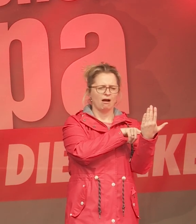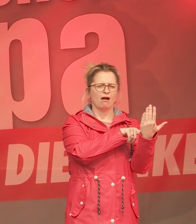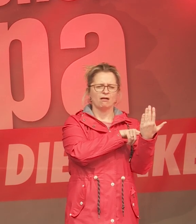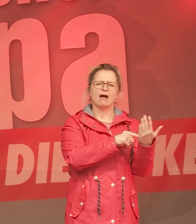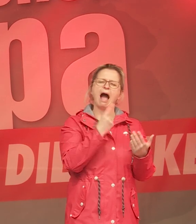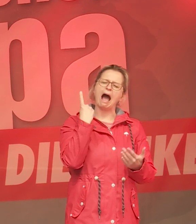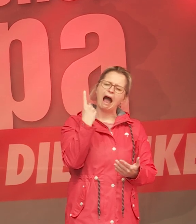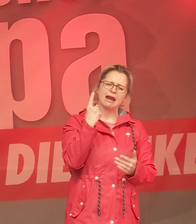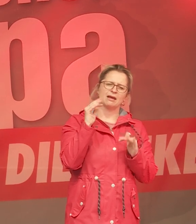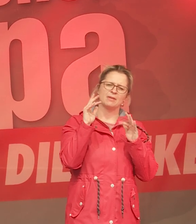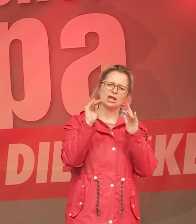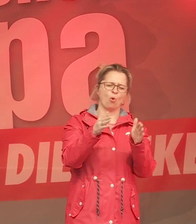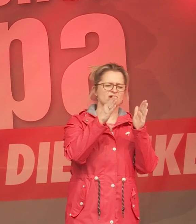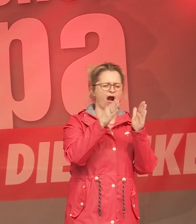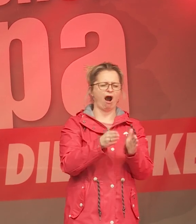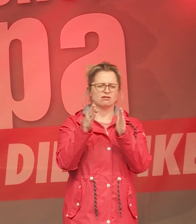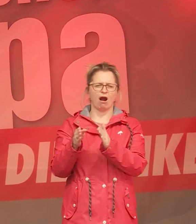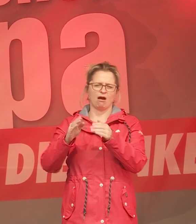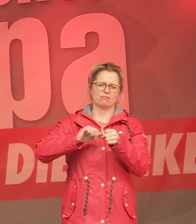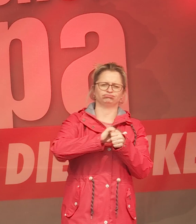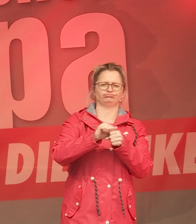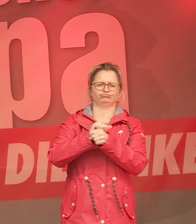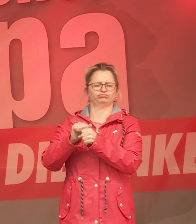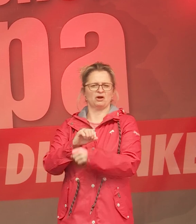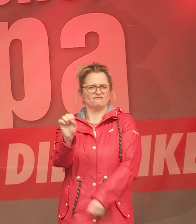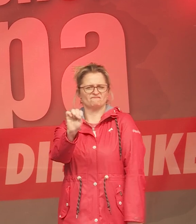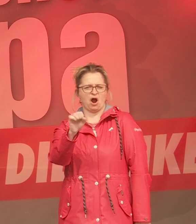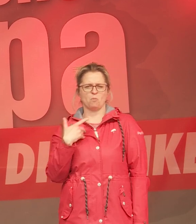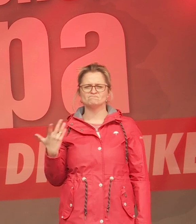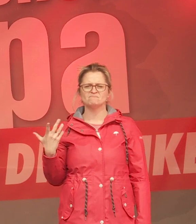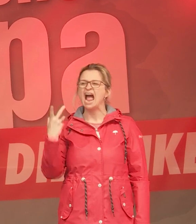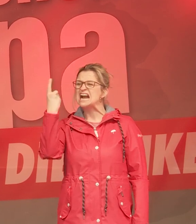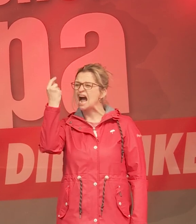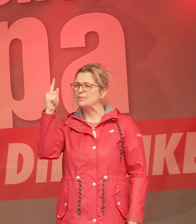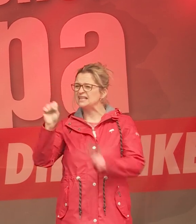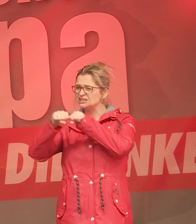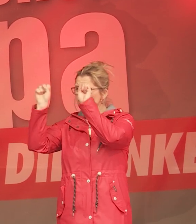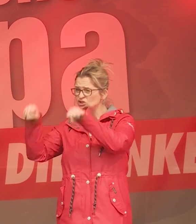vernichtet werden, durch das, wie dieser Kapitalismus mit dem Ökosystem